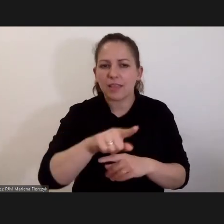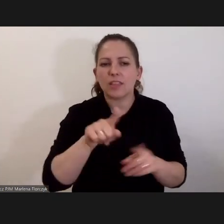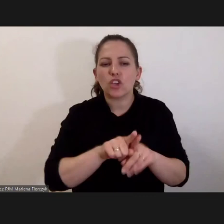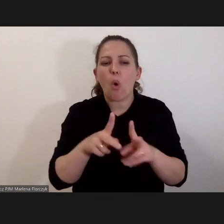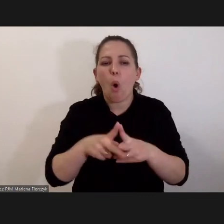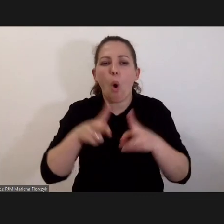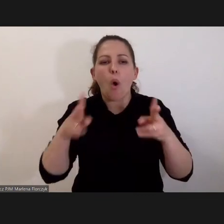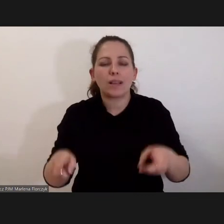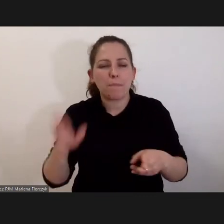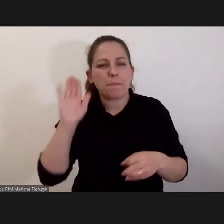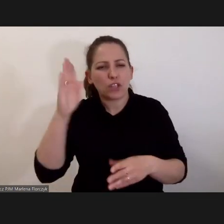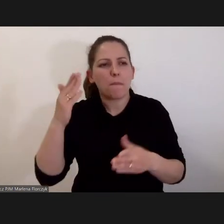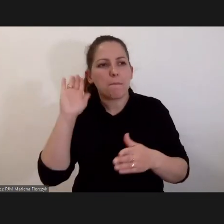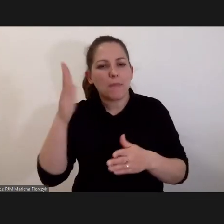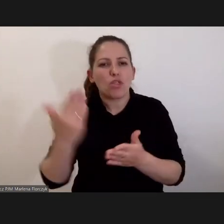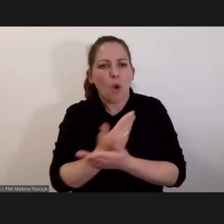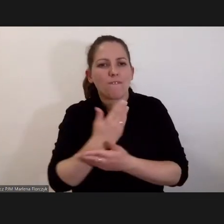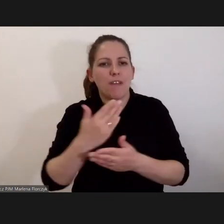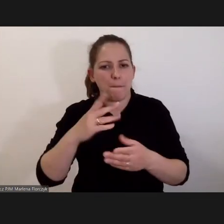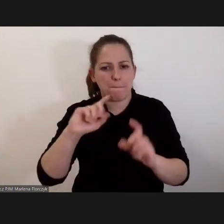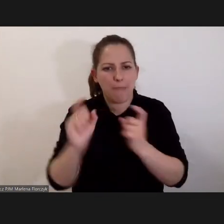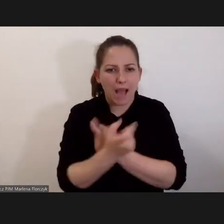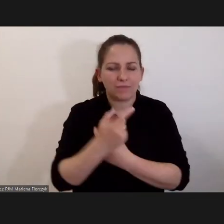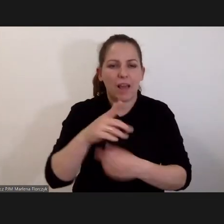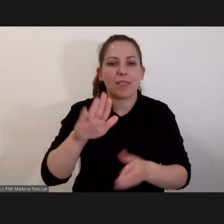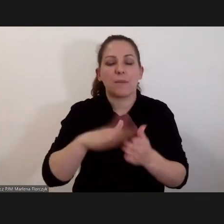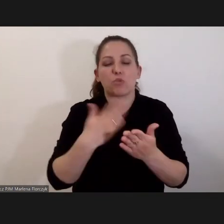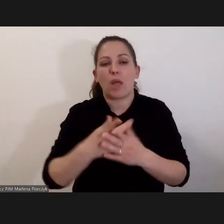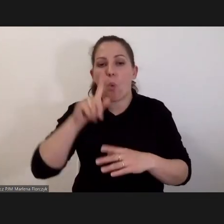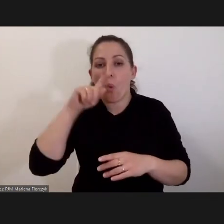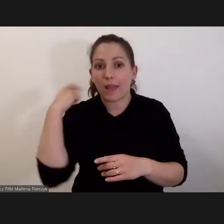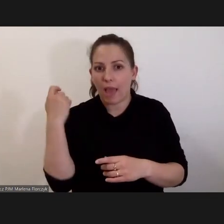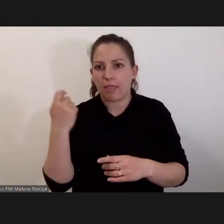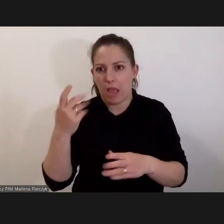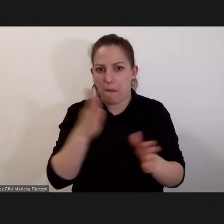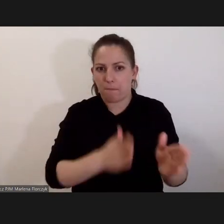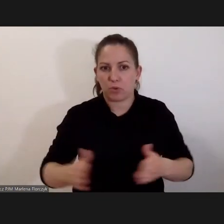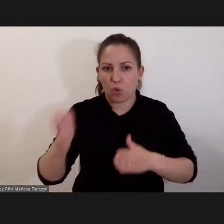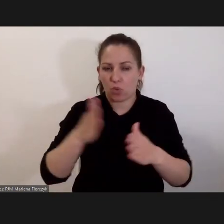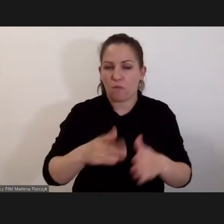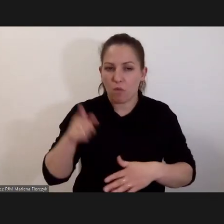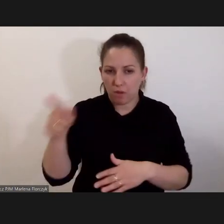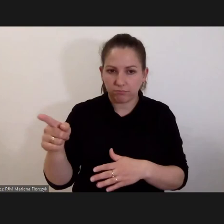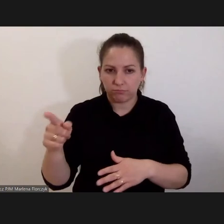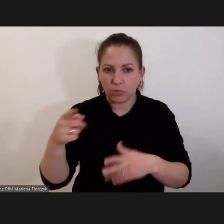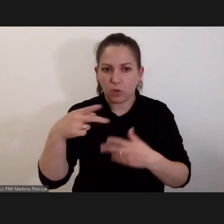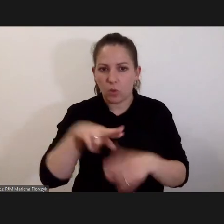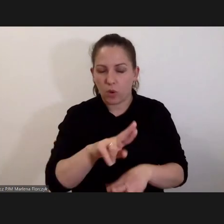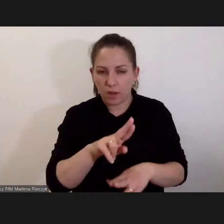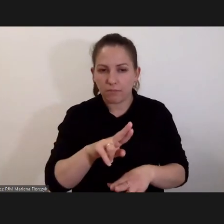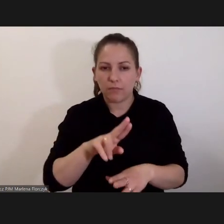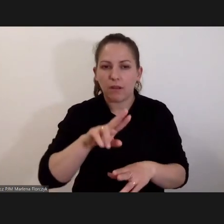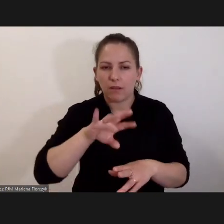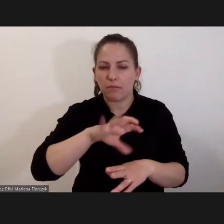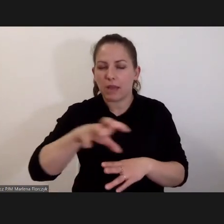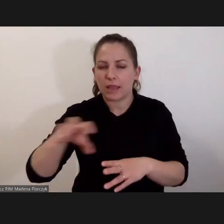okresie będziemy mieli nowe państwa strony. Na przykład Ukraina przygotowuje się bardzo intensywnie do ratyfikacji